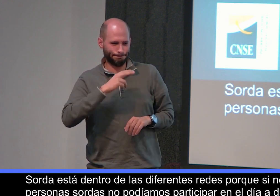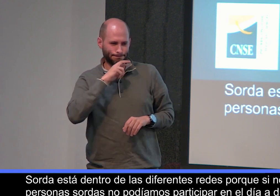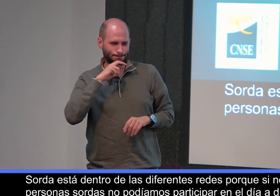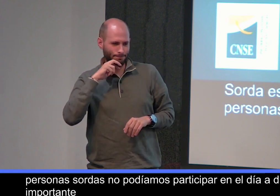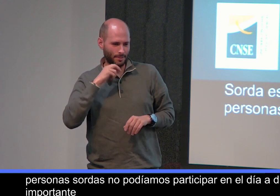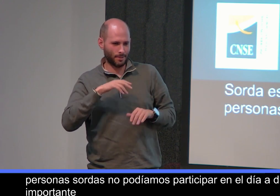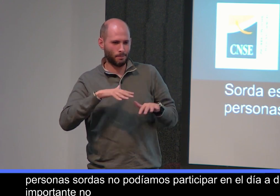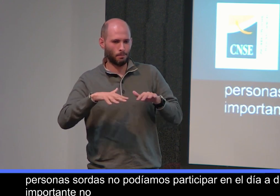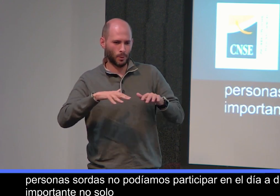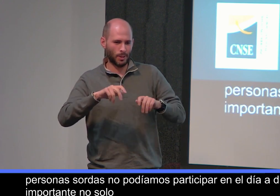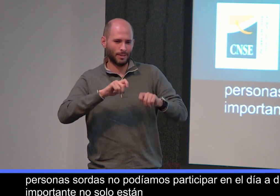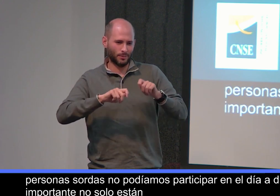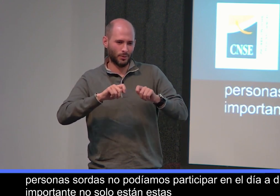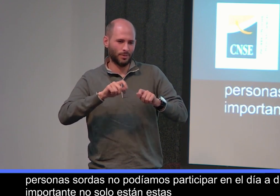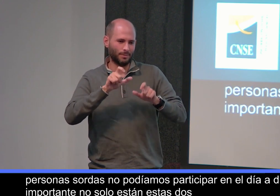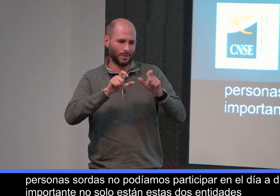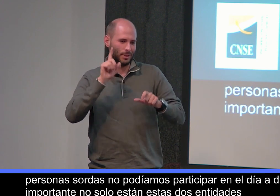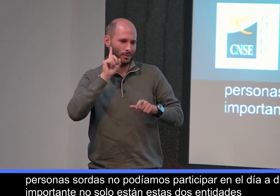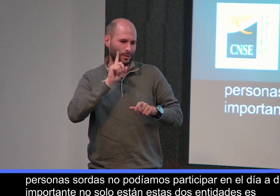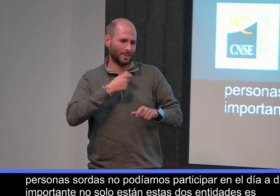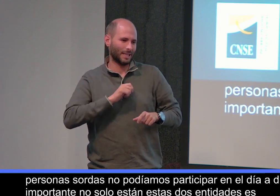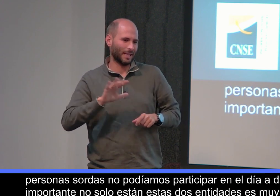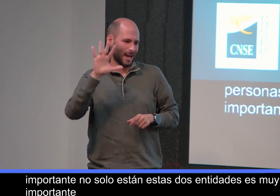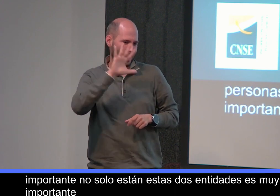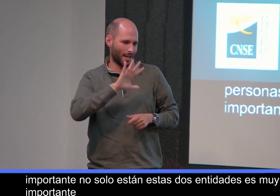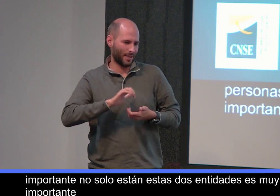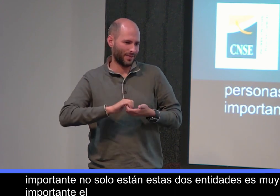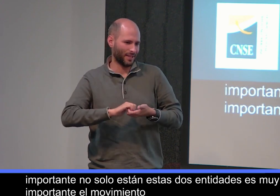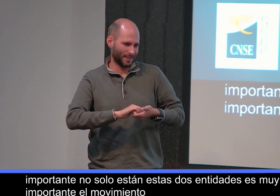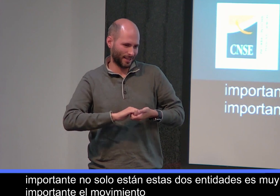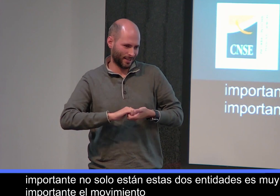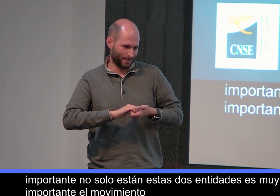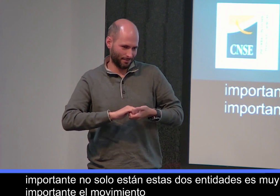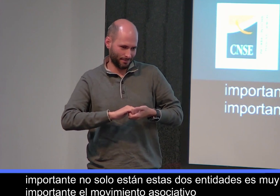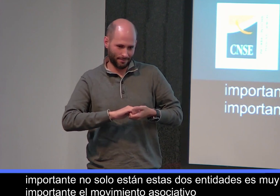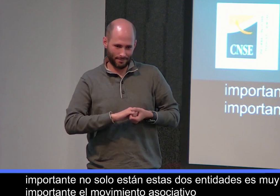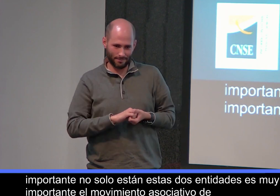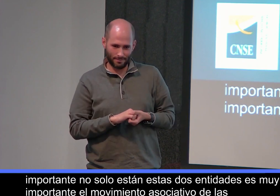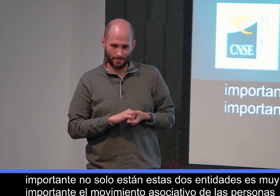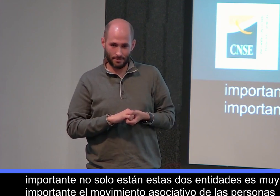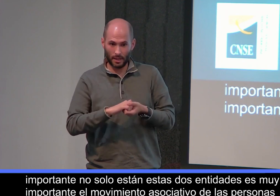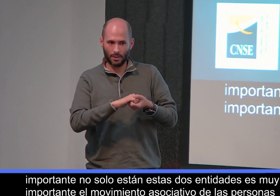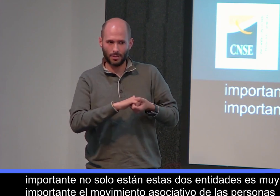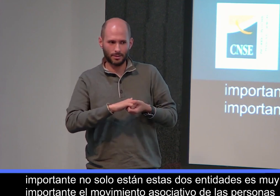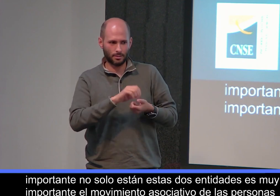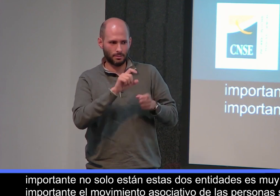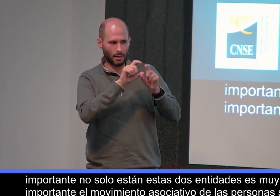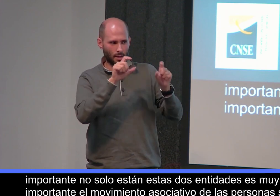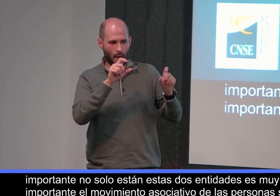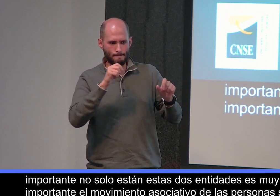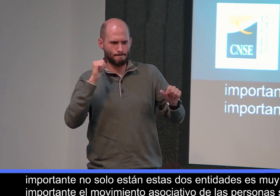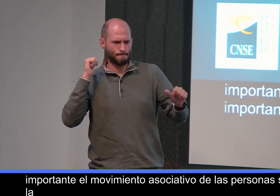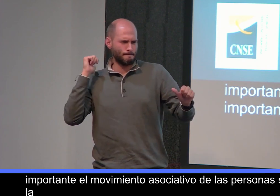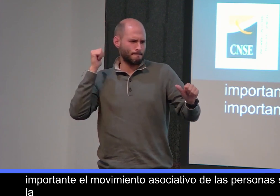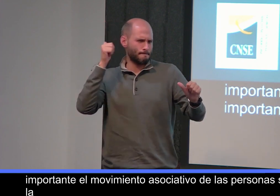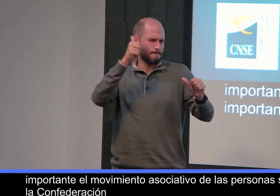solo están estas dos entidades. Es muy importante el movimiento asociativo de las personas sordas. La Confederación Estatal de